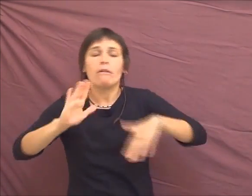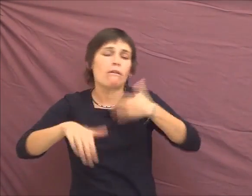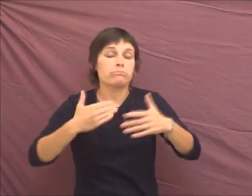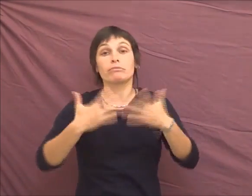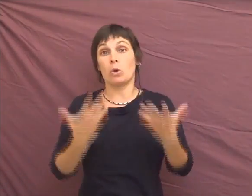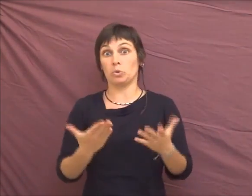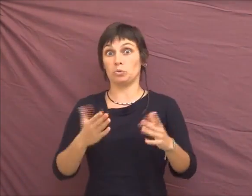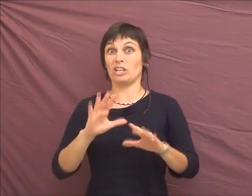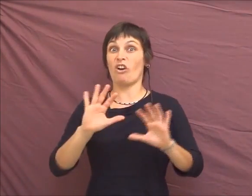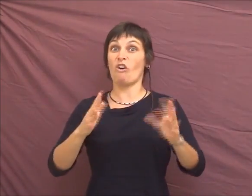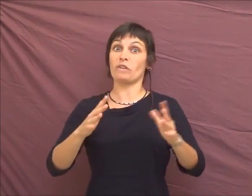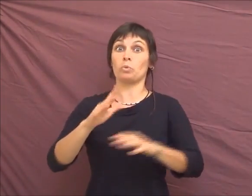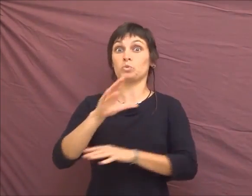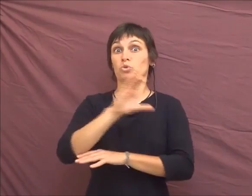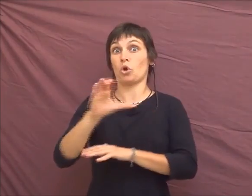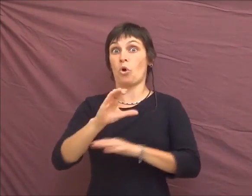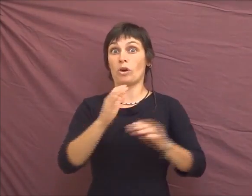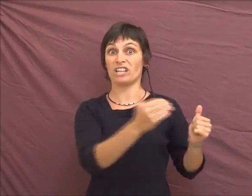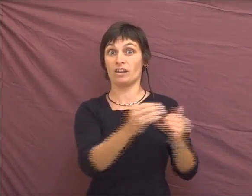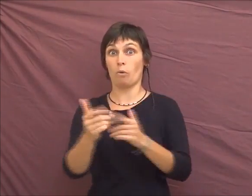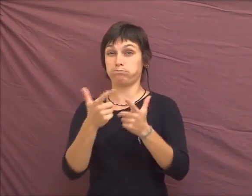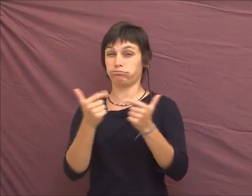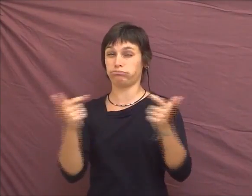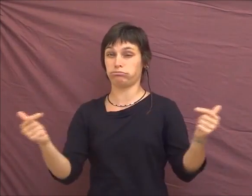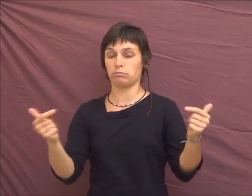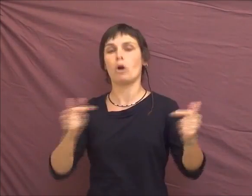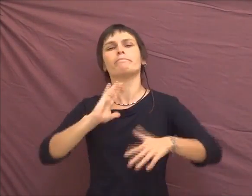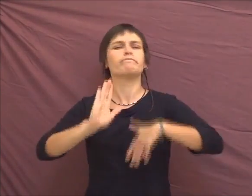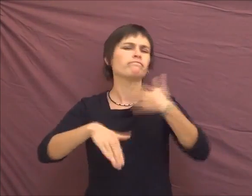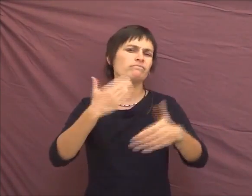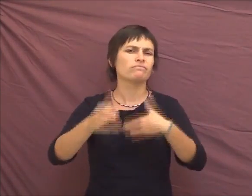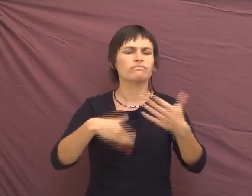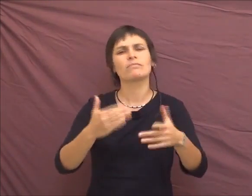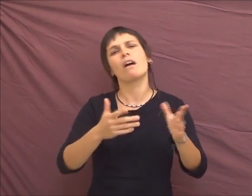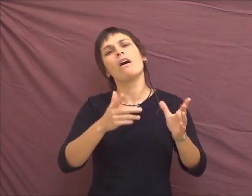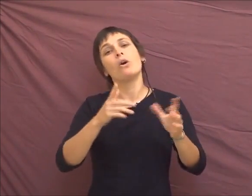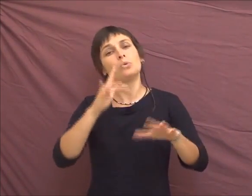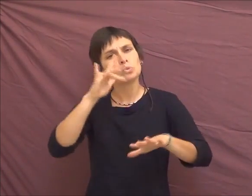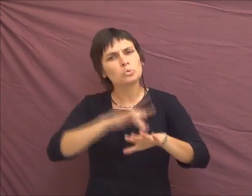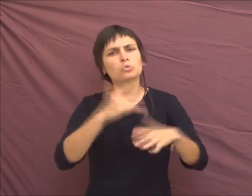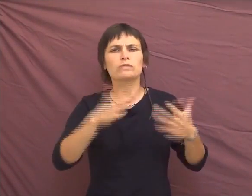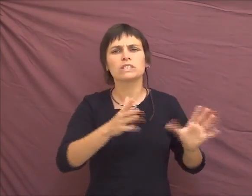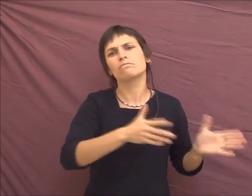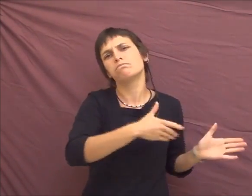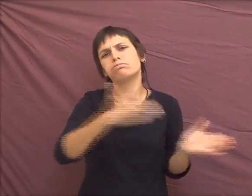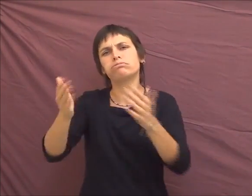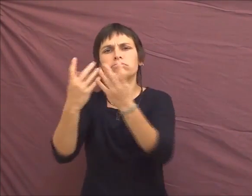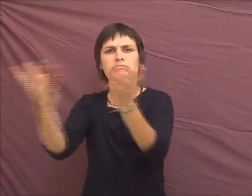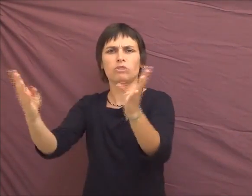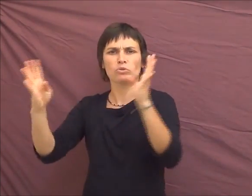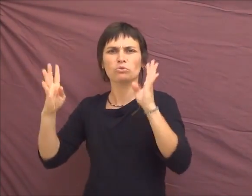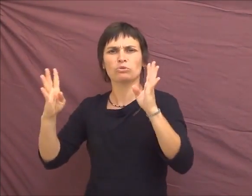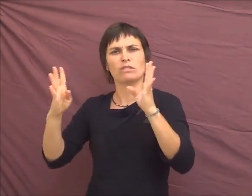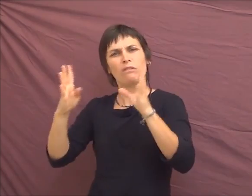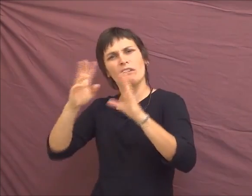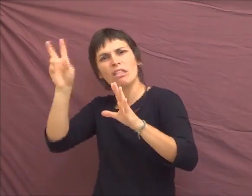catégories, maintenant, il y en a une centaine. Mais on avance très, très vite, on oublie les camps de concentration avec les